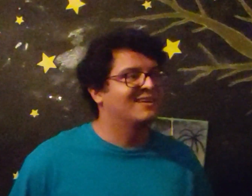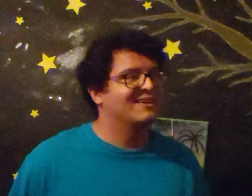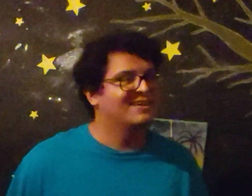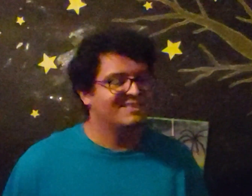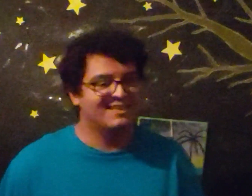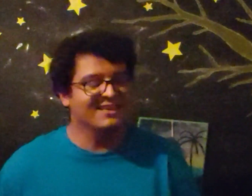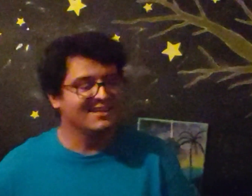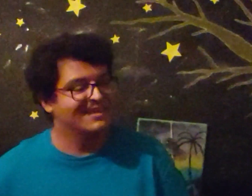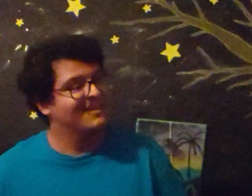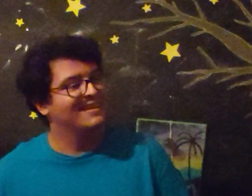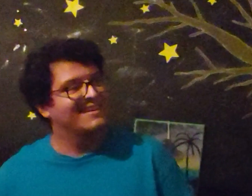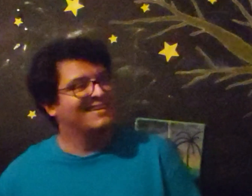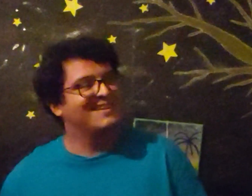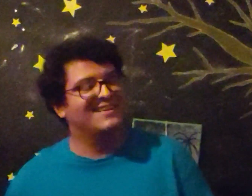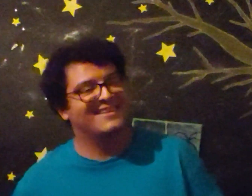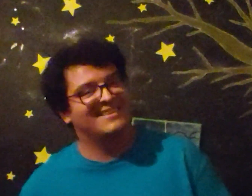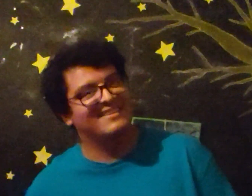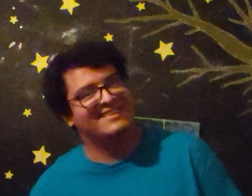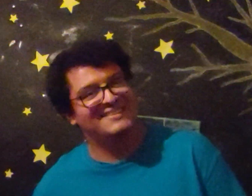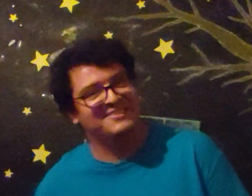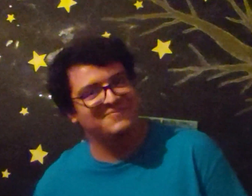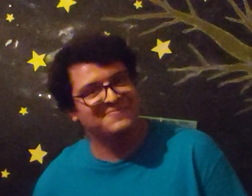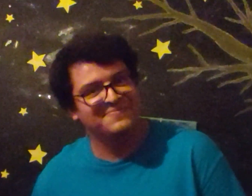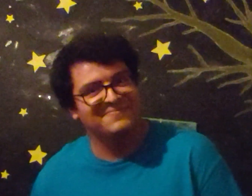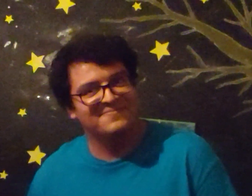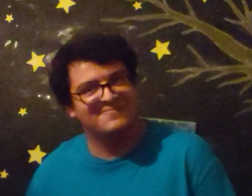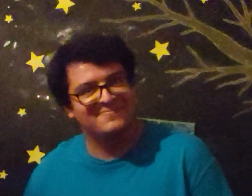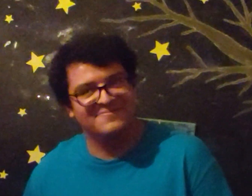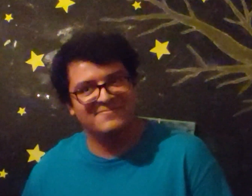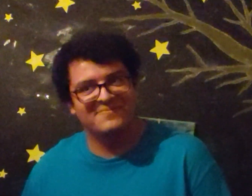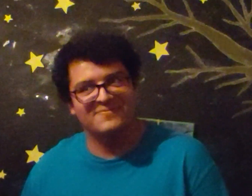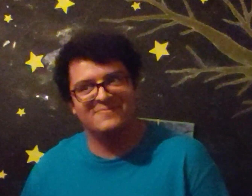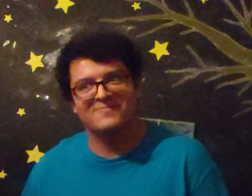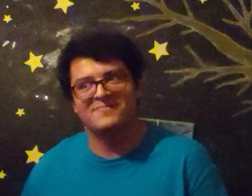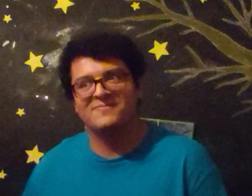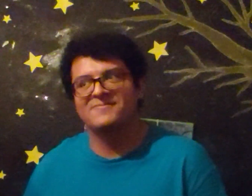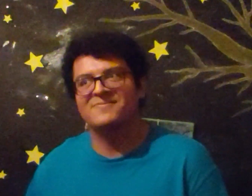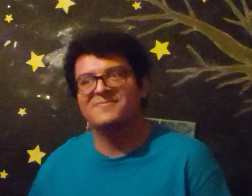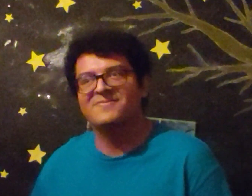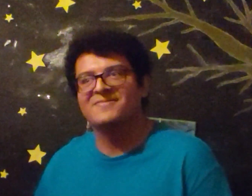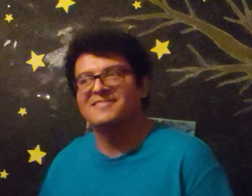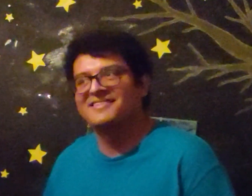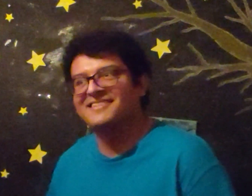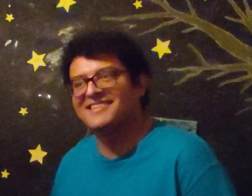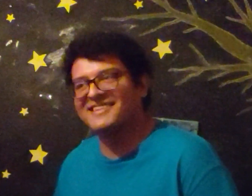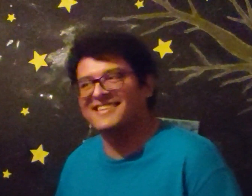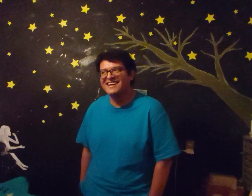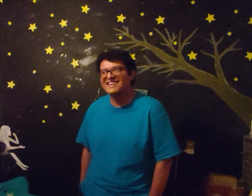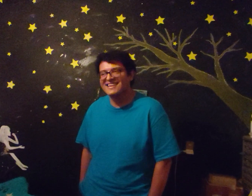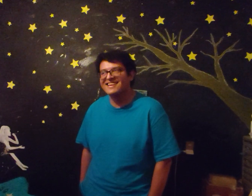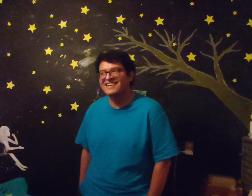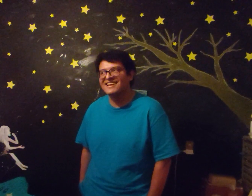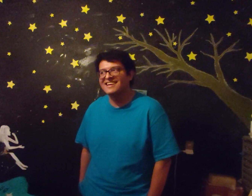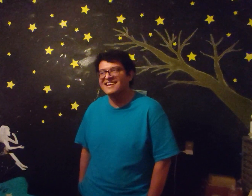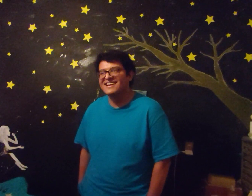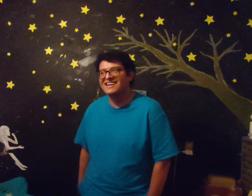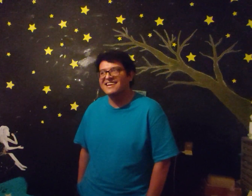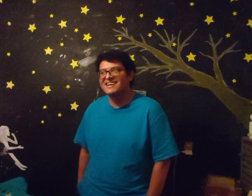Sí Con la refinería de Halloween Nowy, ¿crees que empiecen a darle refinería a todos los que se centrarán en aquellos